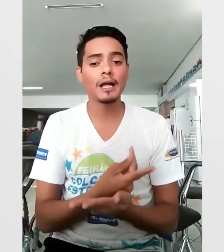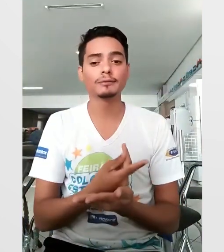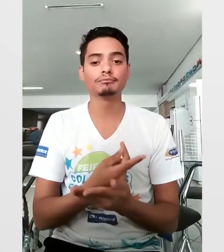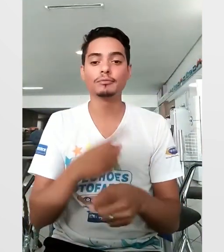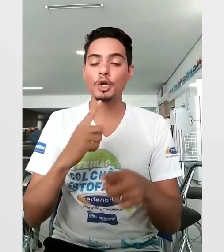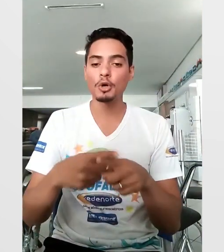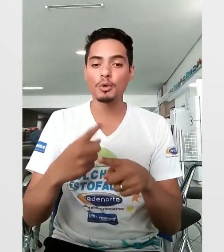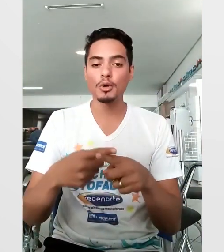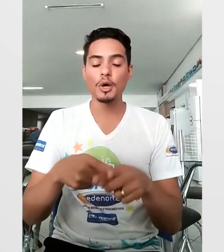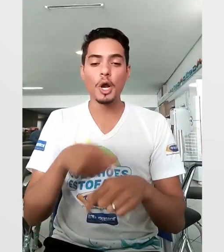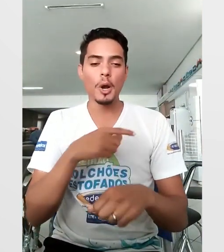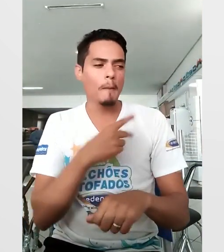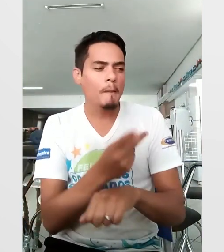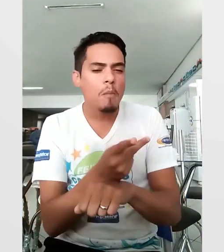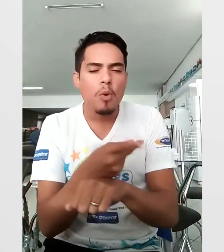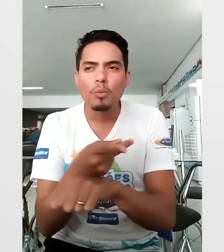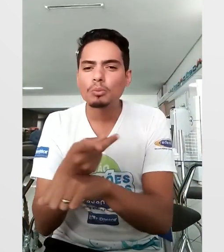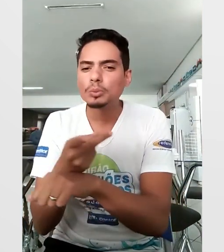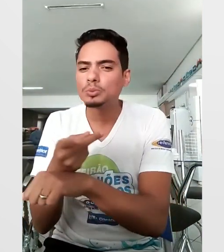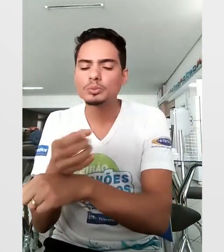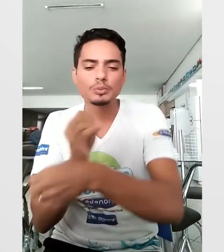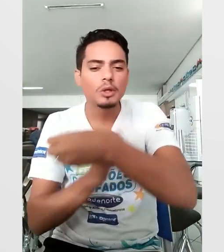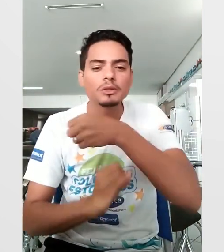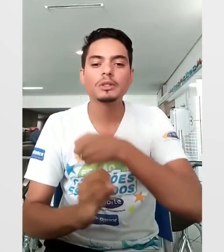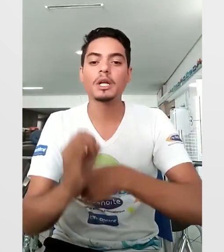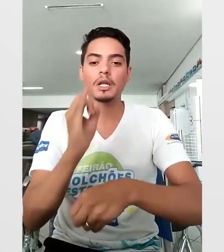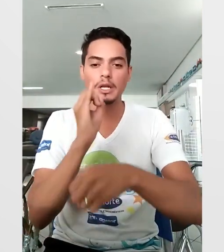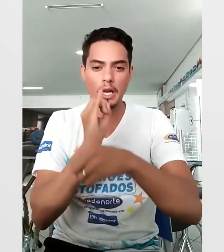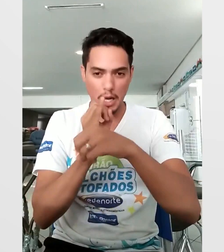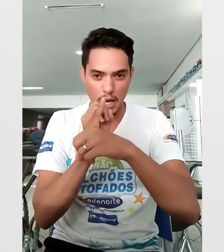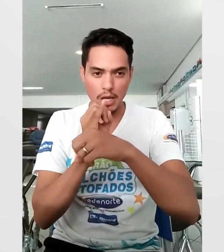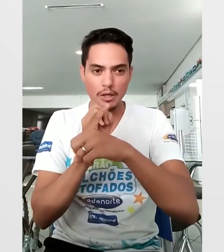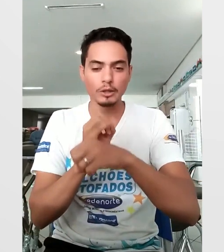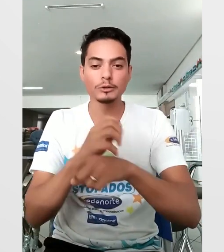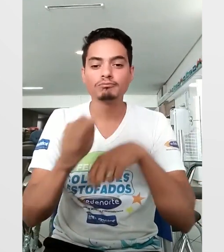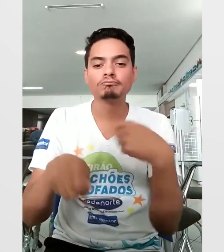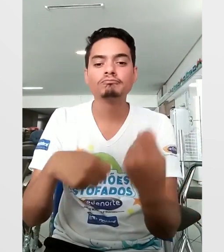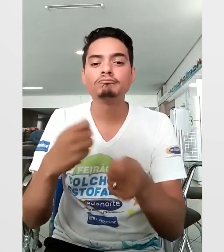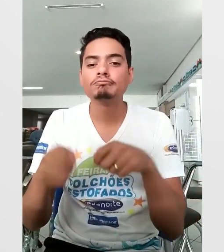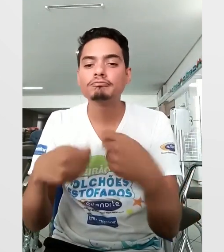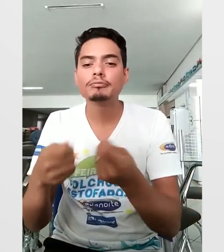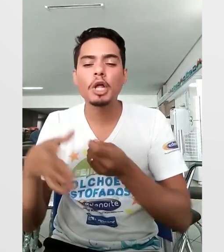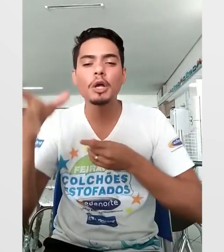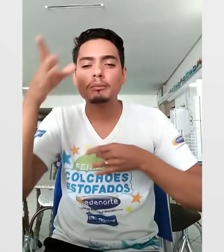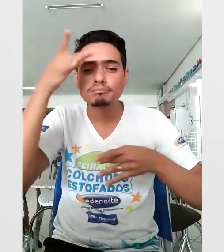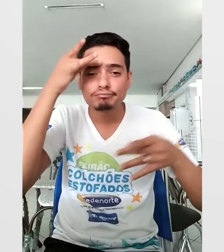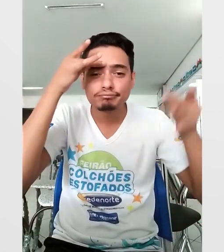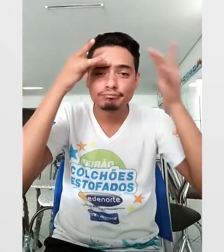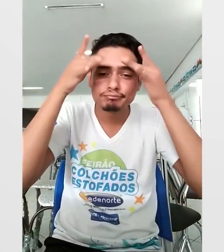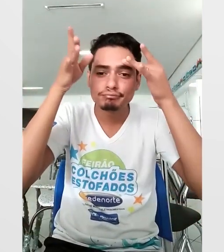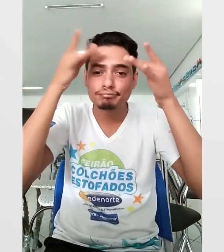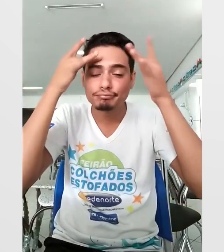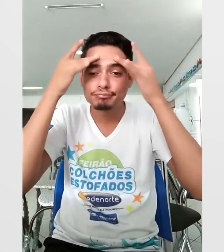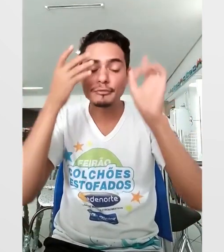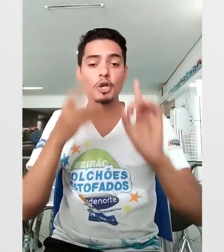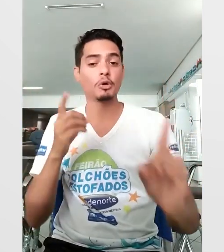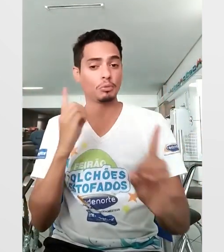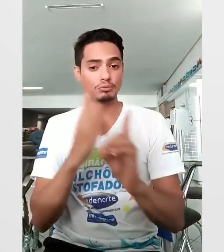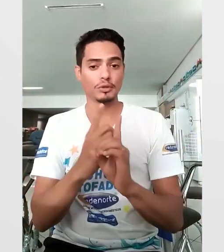comecei a aprender a Libras de forma errada, porque eu ficava procurando por sinais da Libras na internet, tentando decorar alguns sinais,